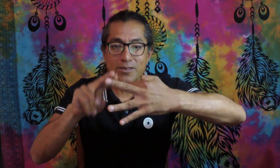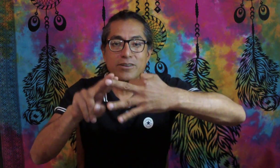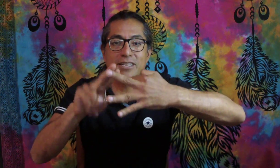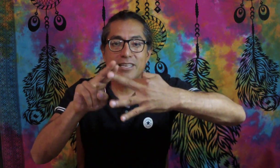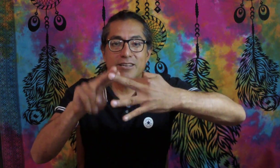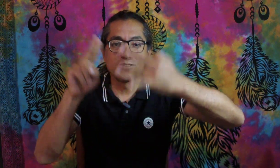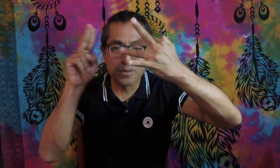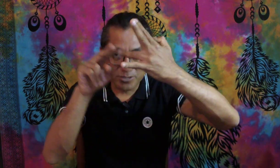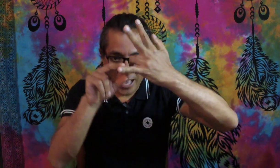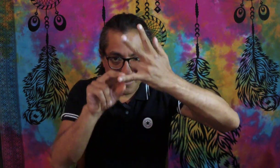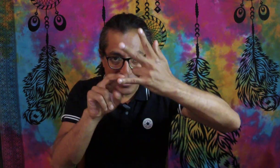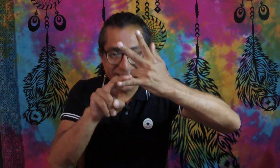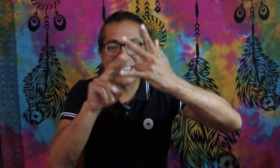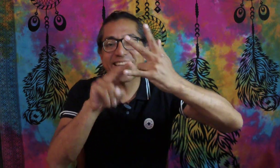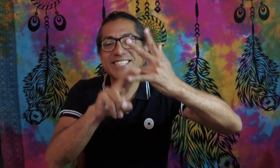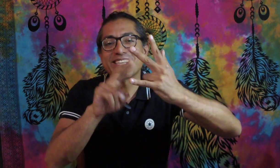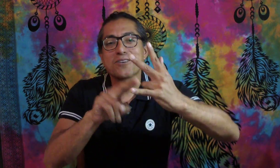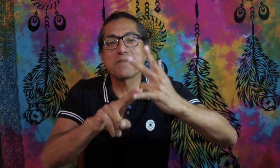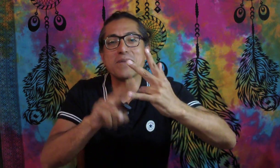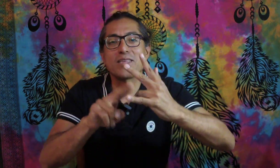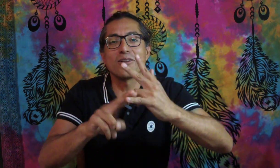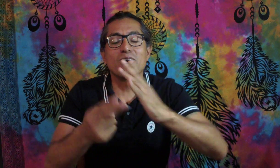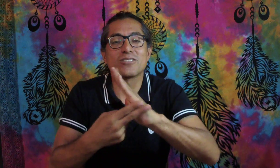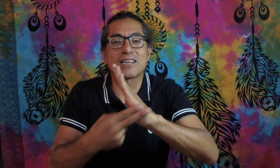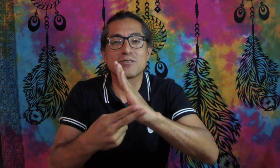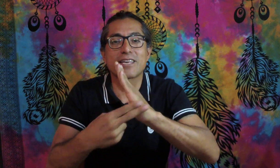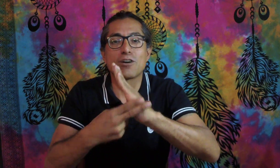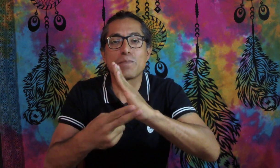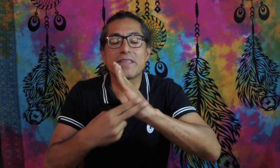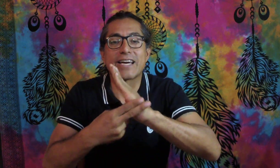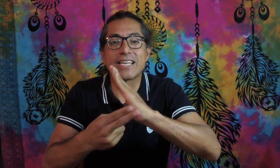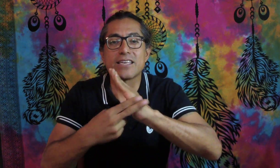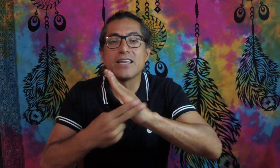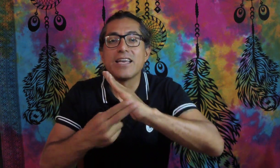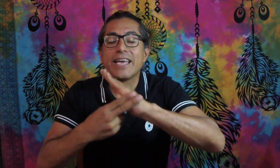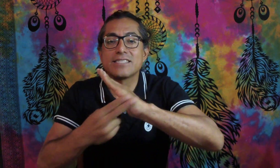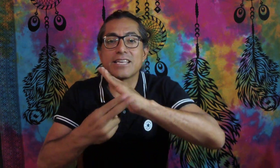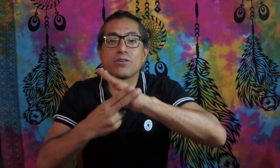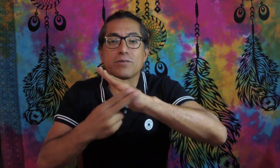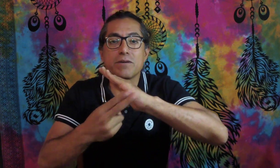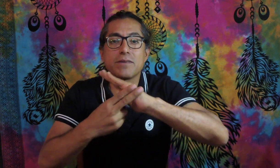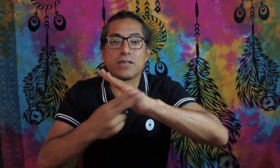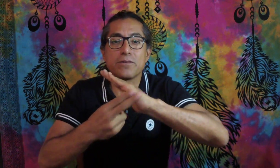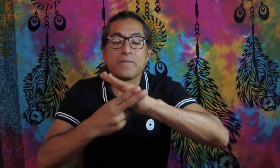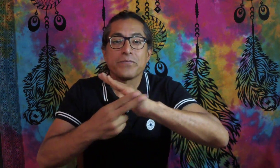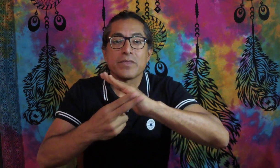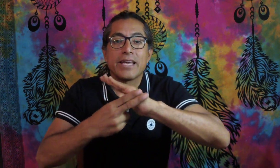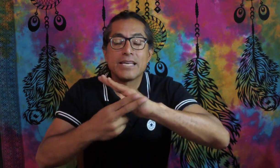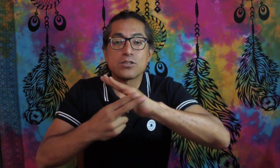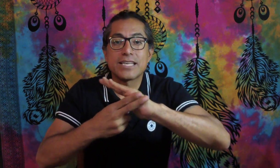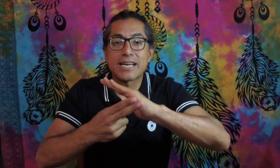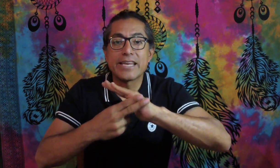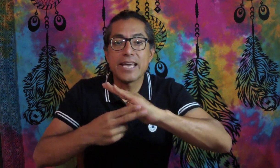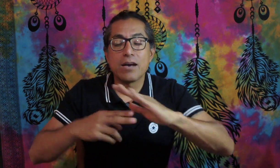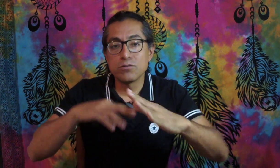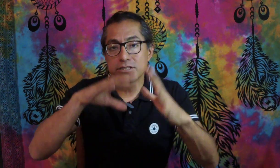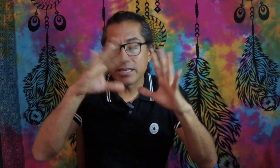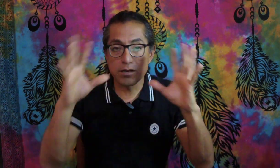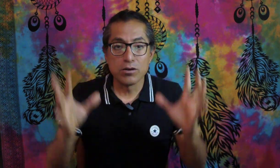medio, nos vamos al meñique, este enorme miedo, y luego cerramos aquí en golpe de karate, este enorme miedo. Eso cerraría un ciclo,